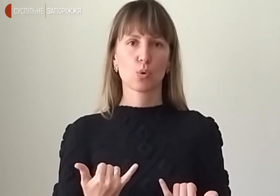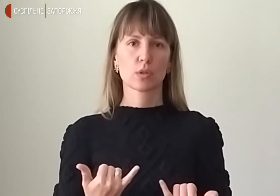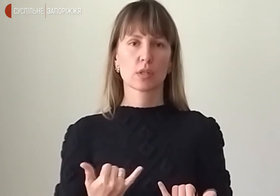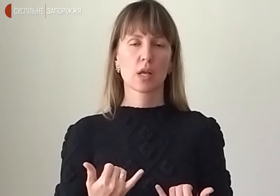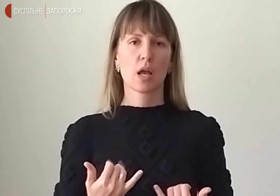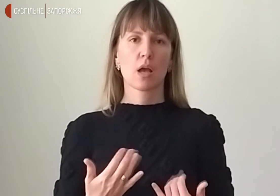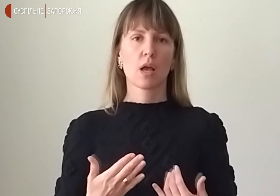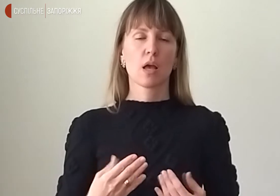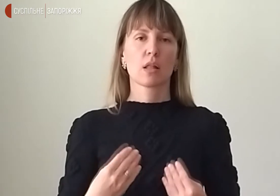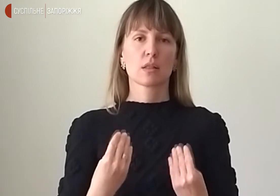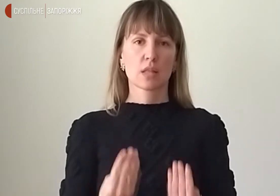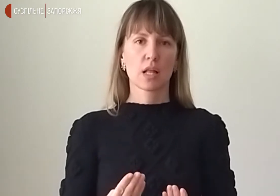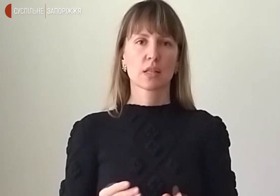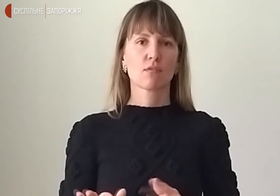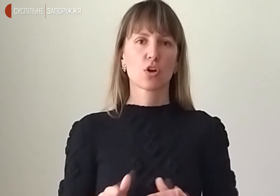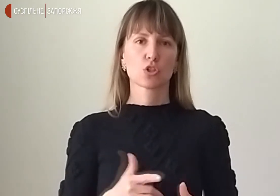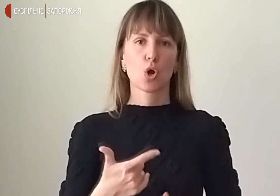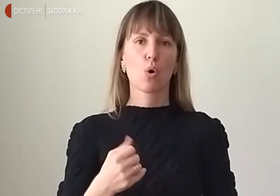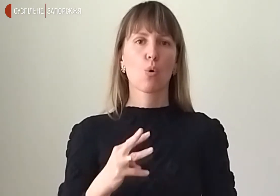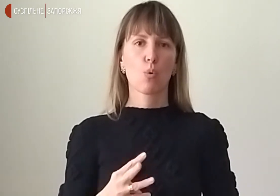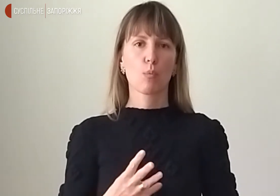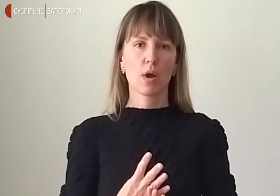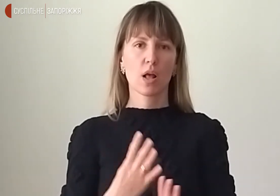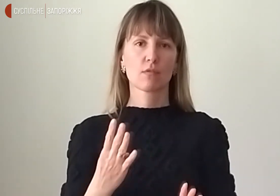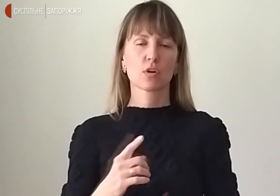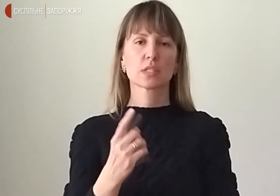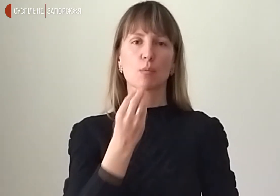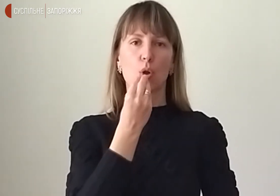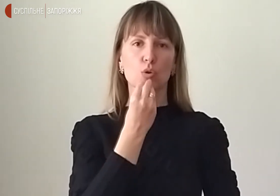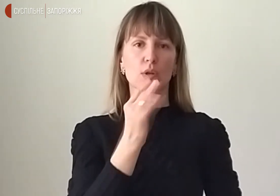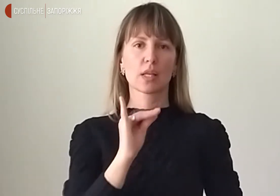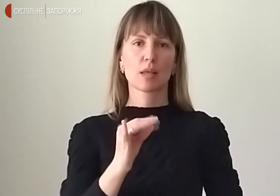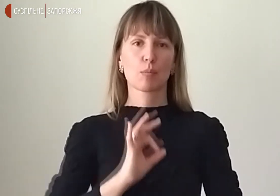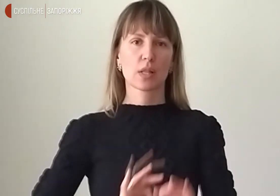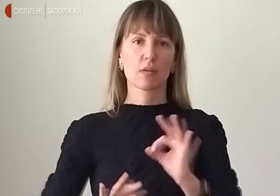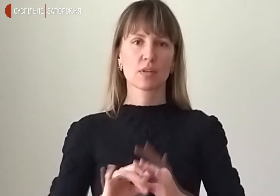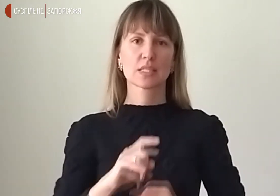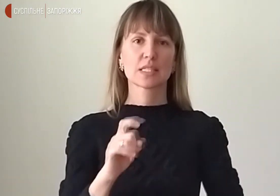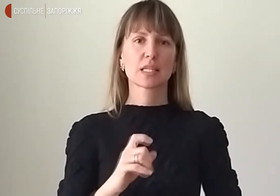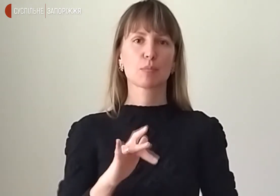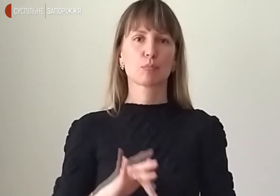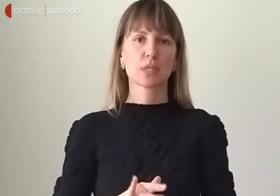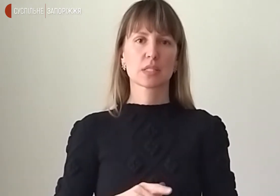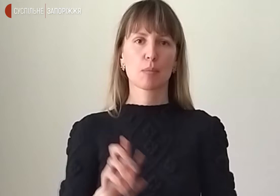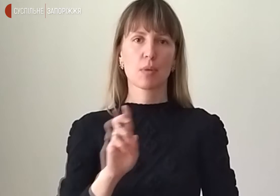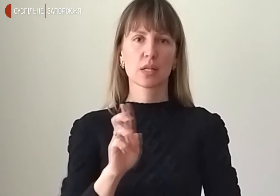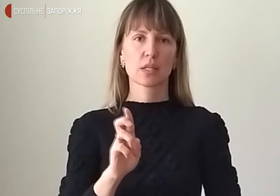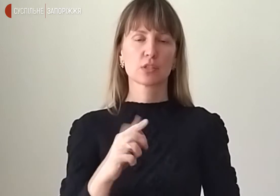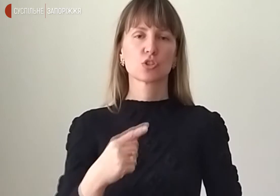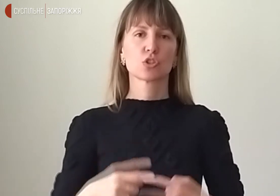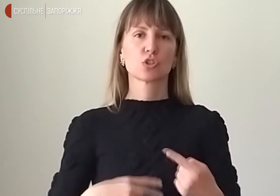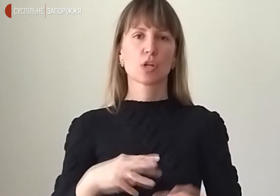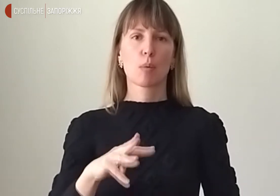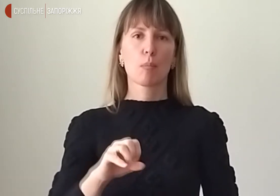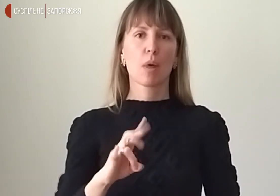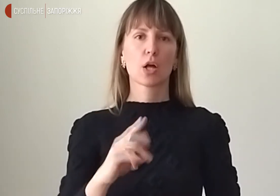розблокувати рух гуманітарного конвою з продуктами та медикаментами з міста Бергянськ через Мангуш в місто